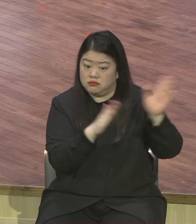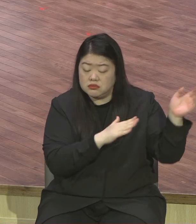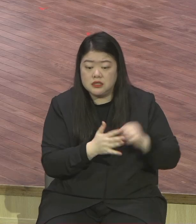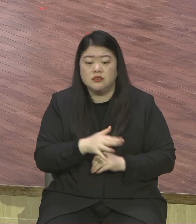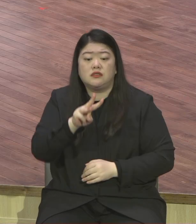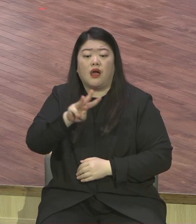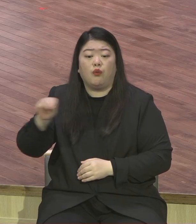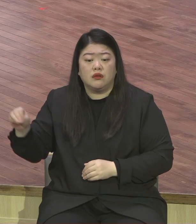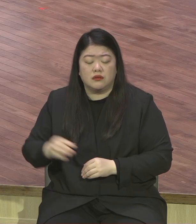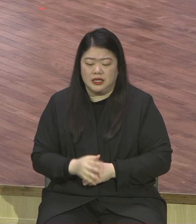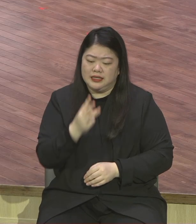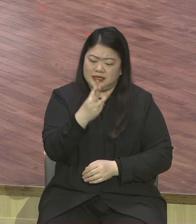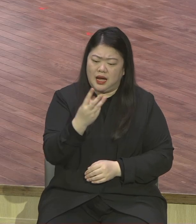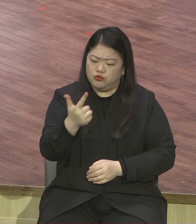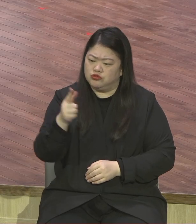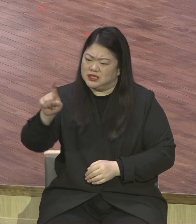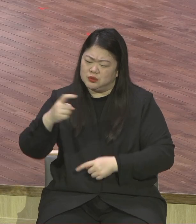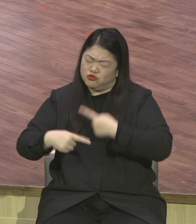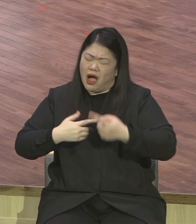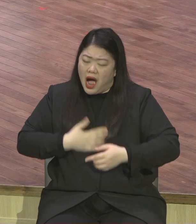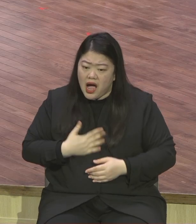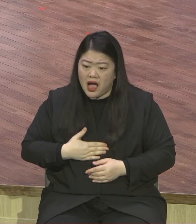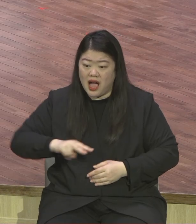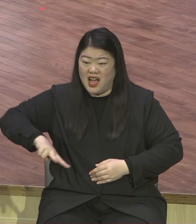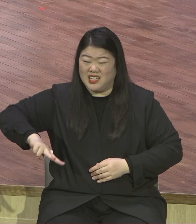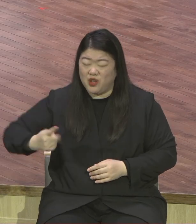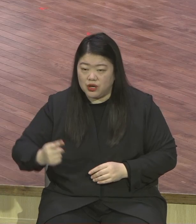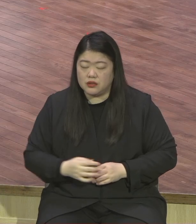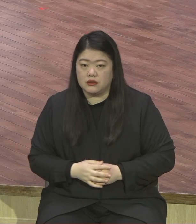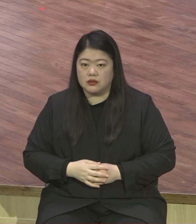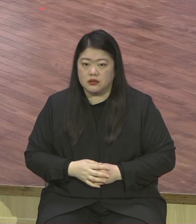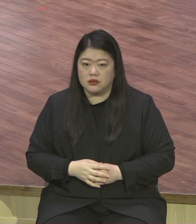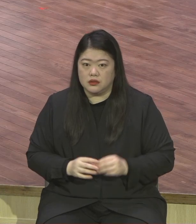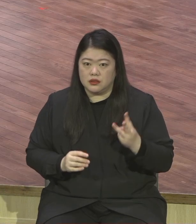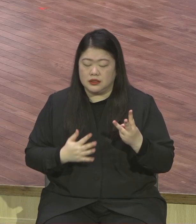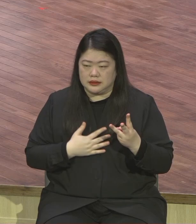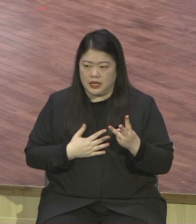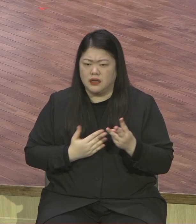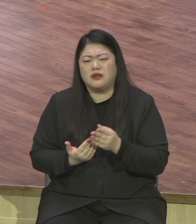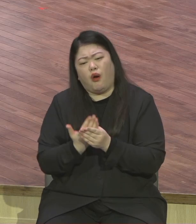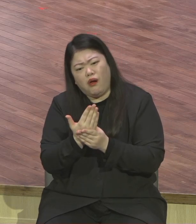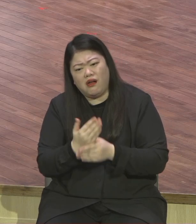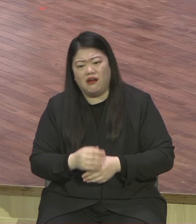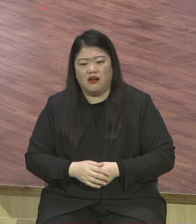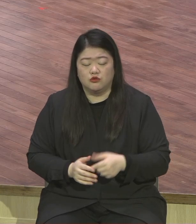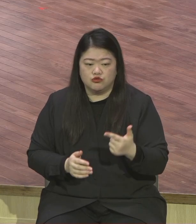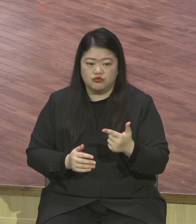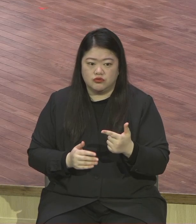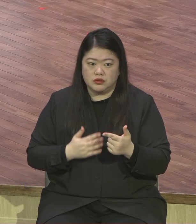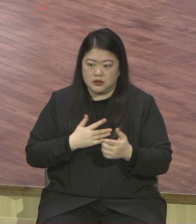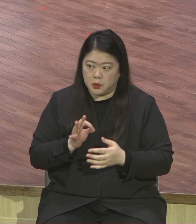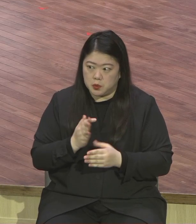듣고도 안 해요 우리는 이런 세상 기준의 삶에서 완전히 벗어나서